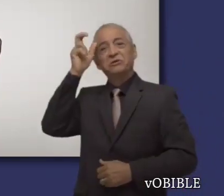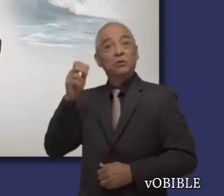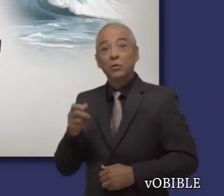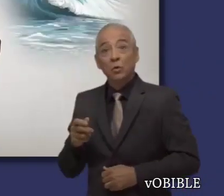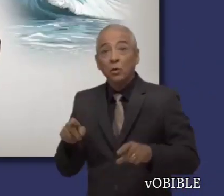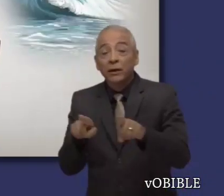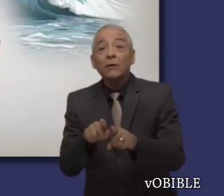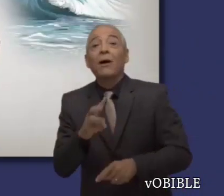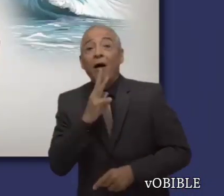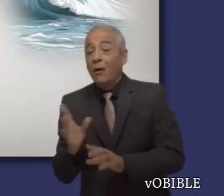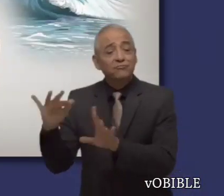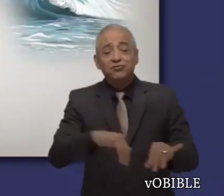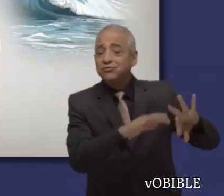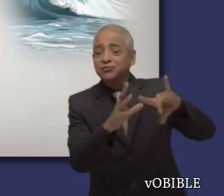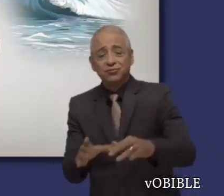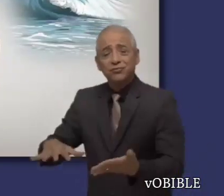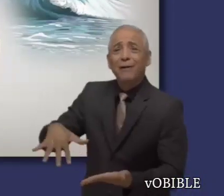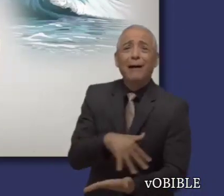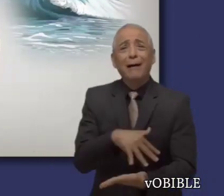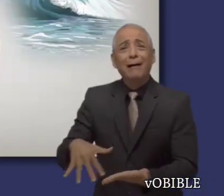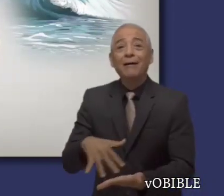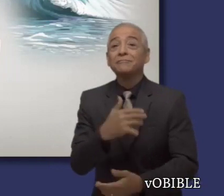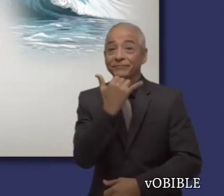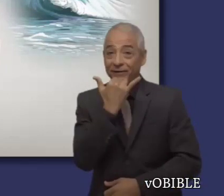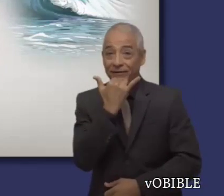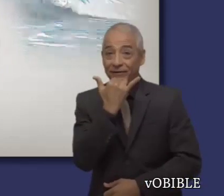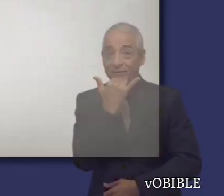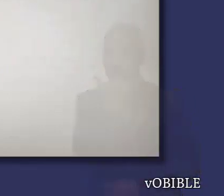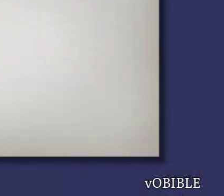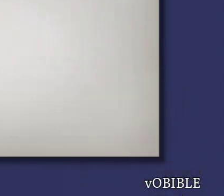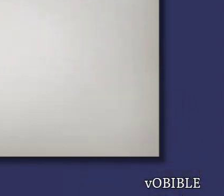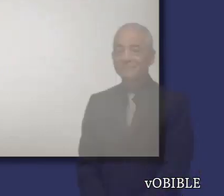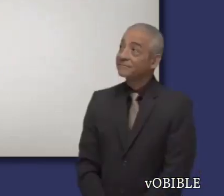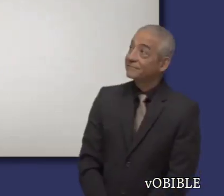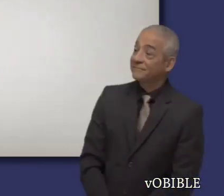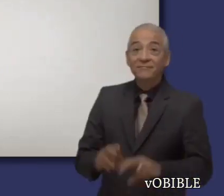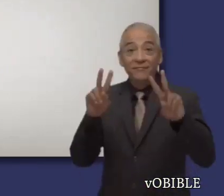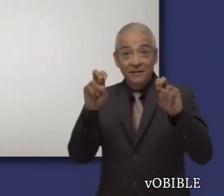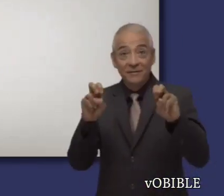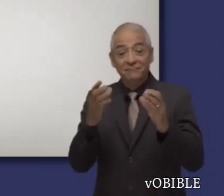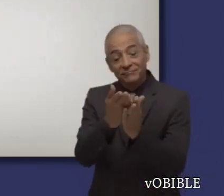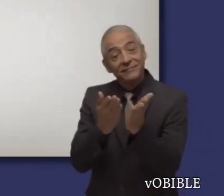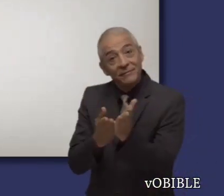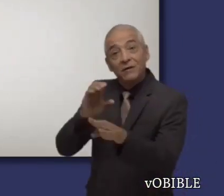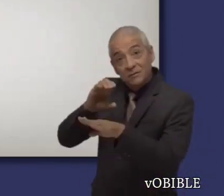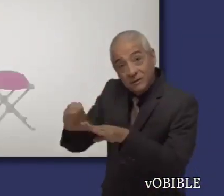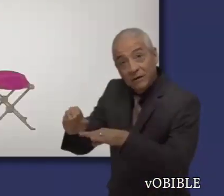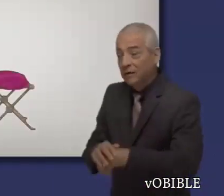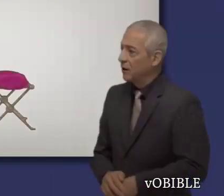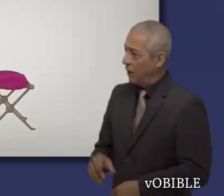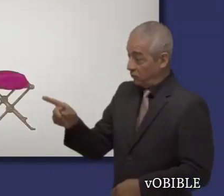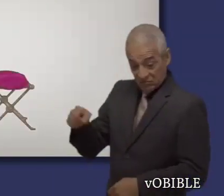duda es como una ola del mar impulsada por el viento y llevada de un lado a otro. El capítulo 2 aconseja con